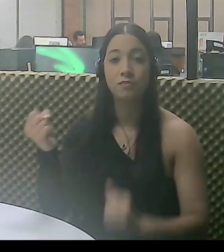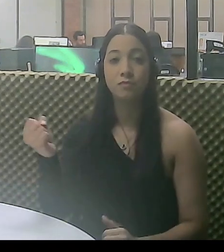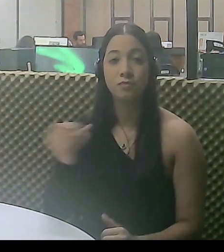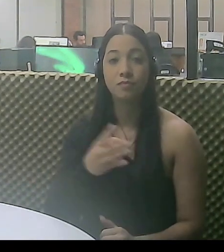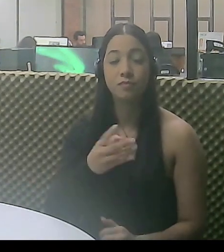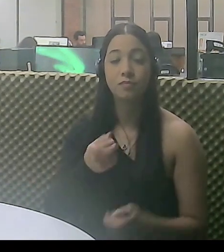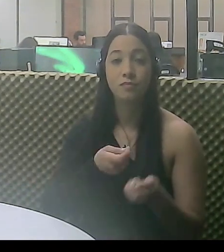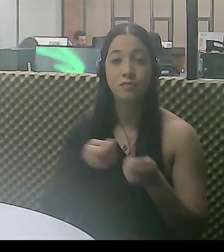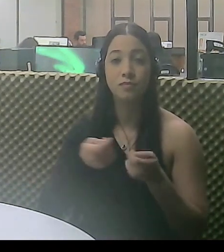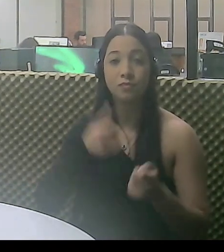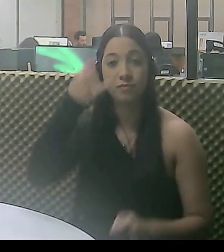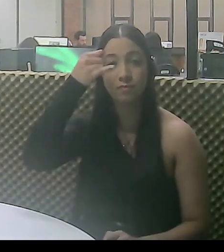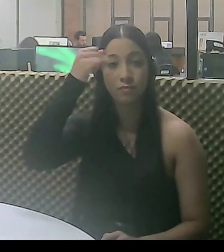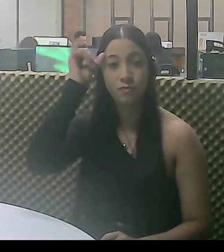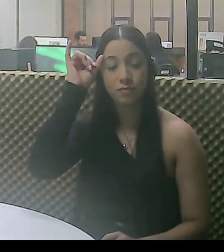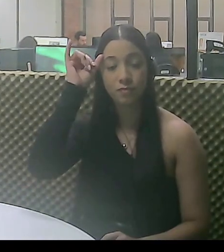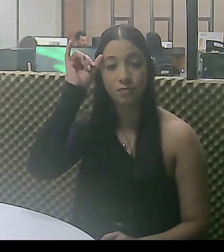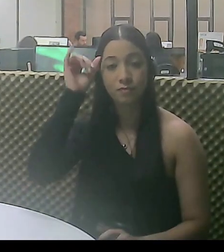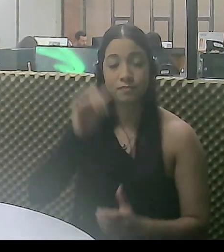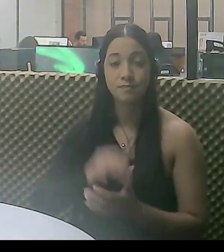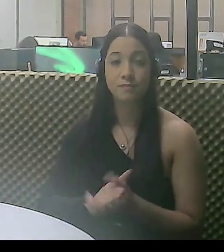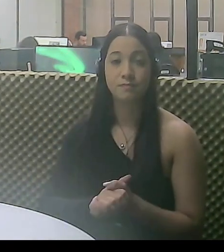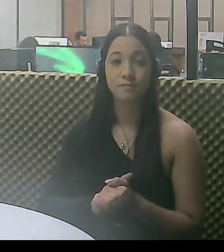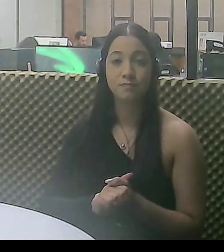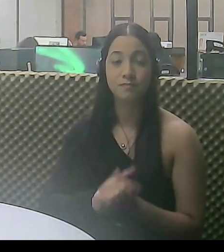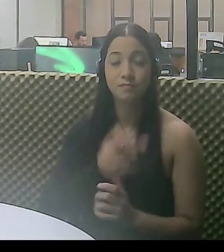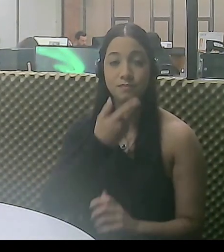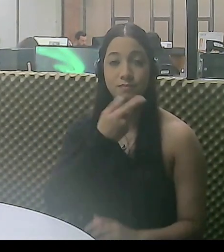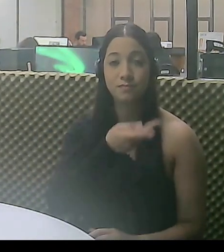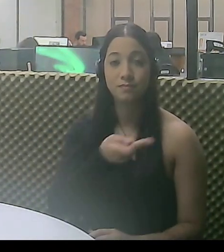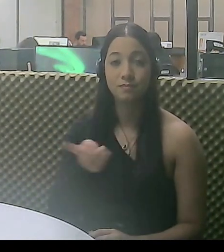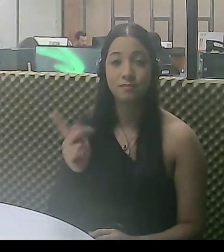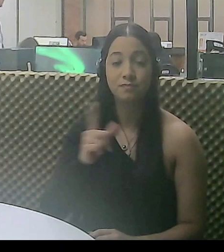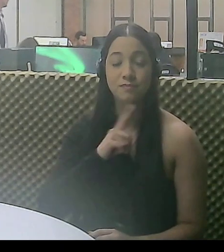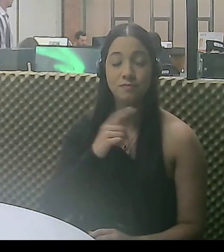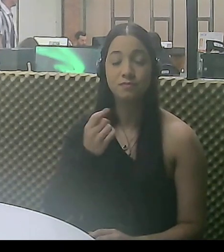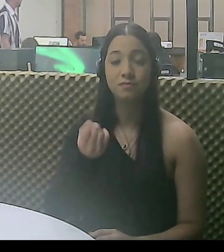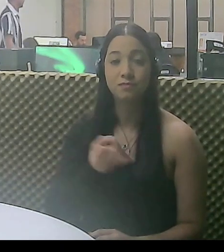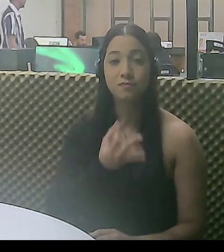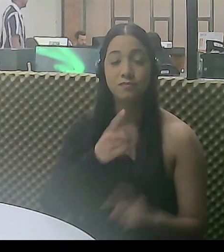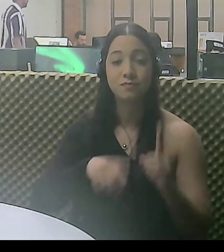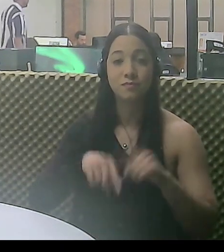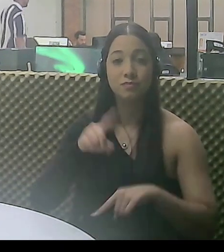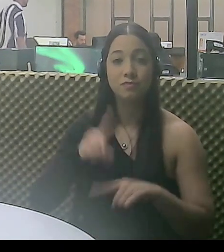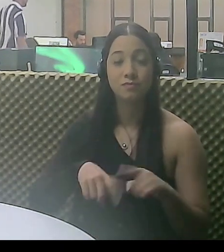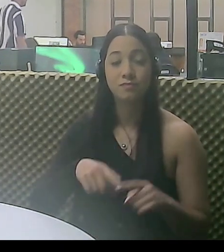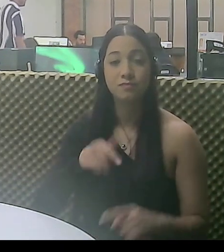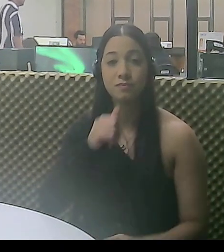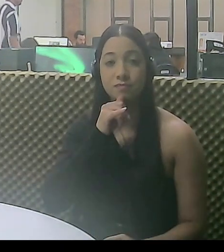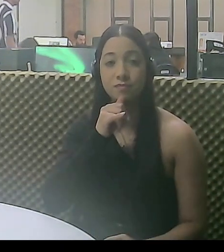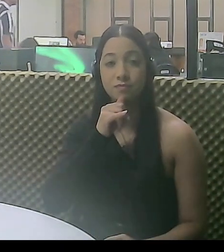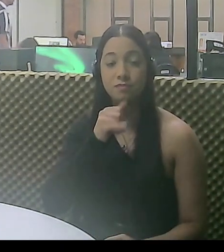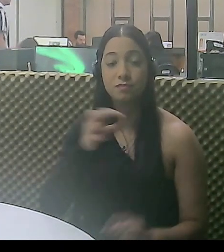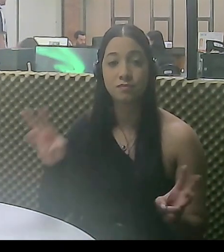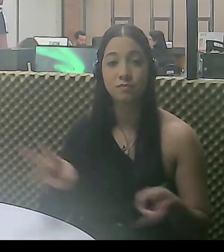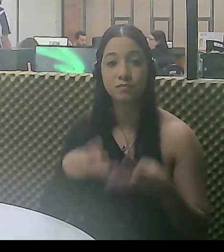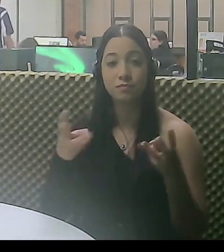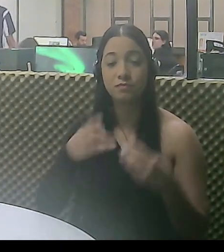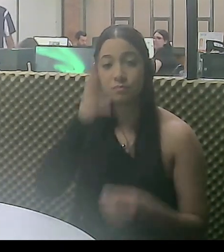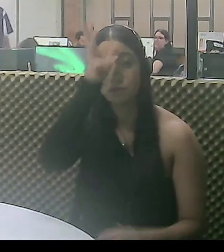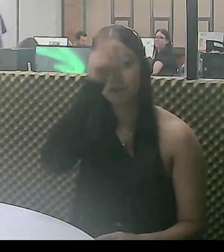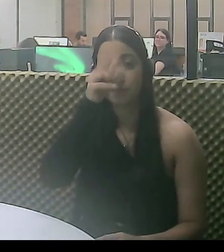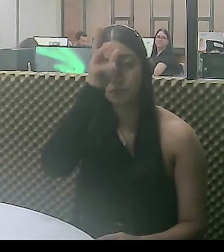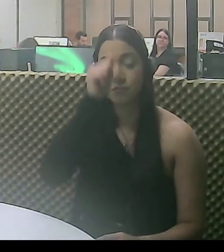novos negócios rurais, o Novo Agro. Os visitantes encontram diversos produtos, entre os quais estão hortifruti